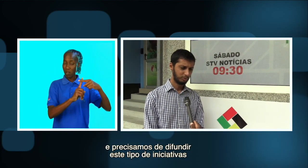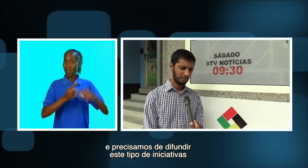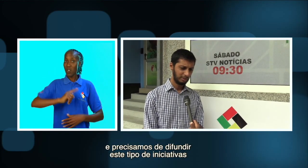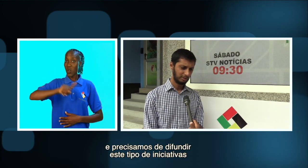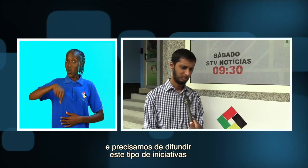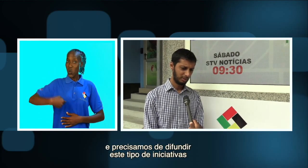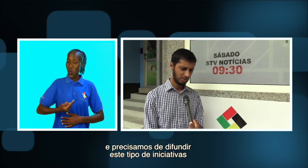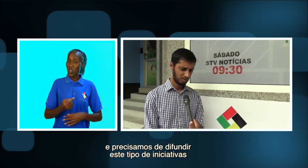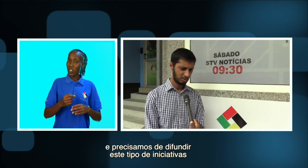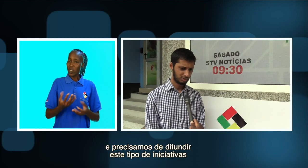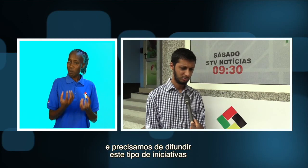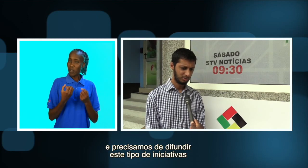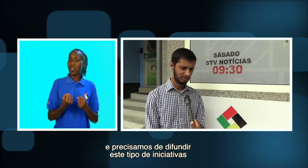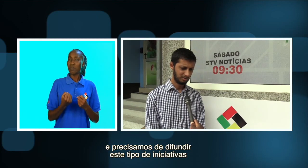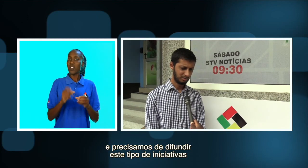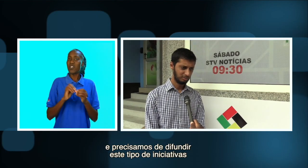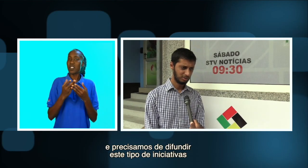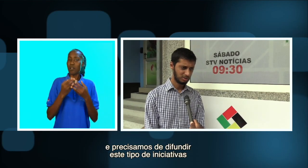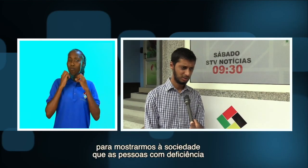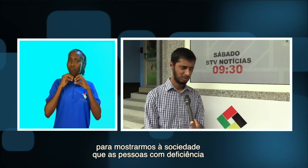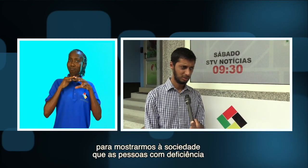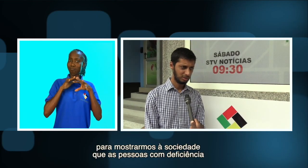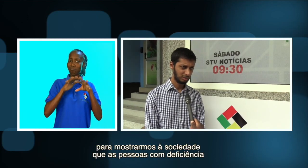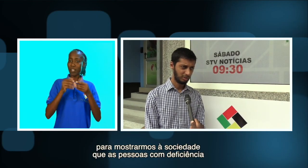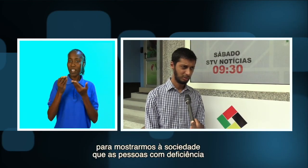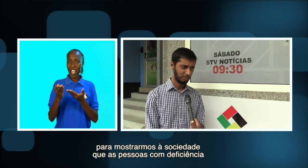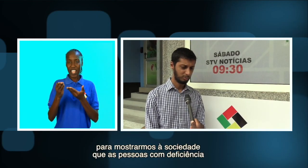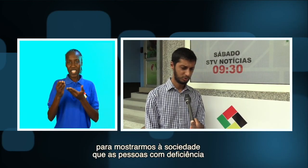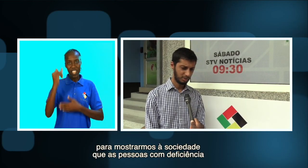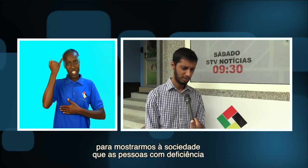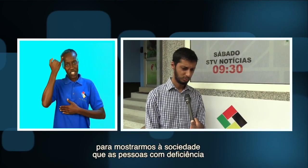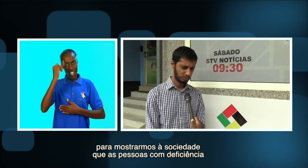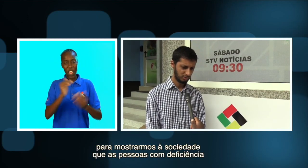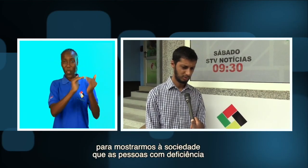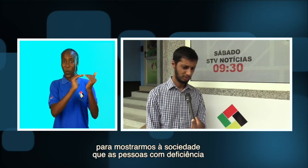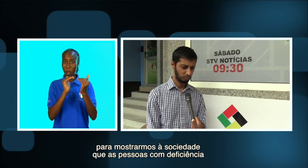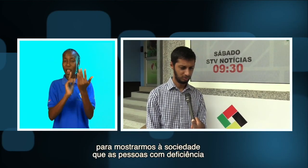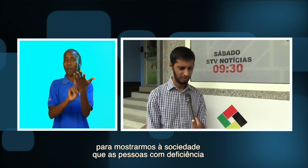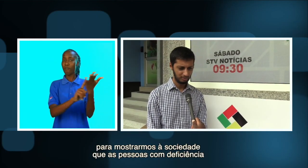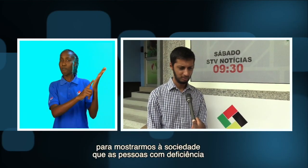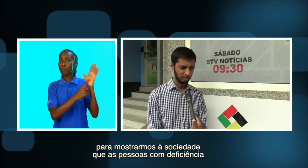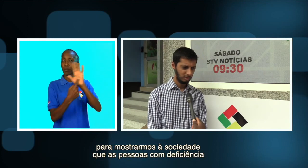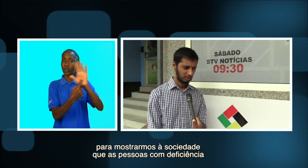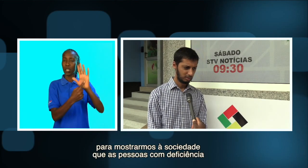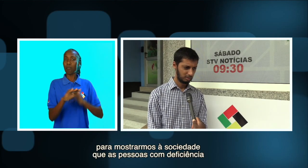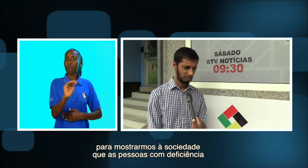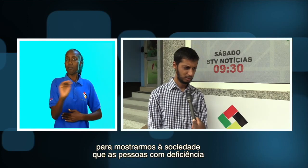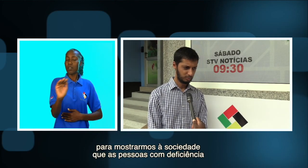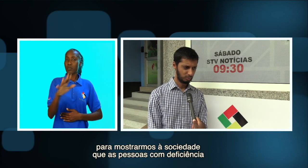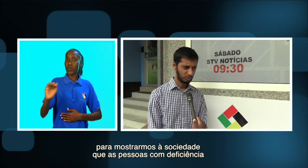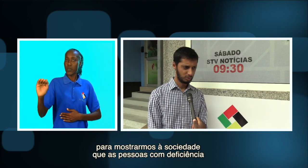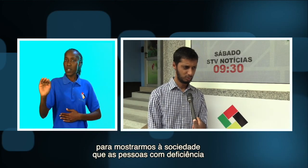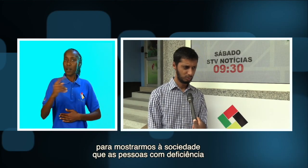difundir ainda mais este tipo de iniciativas e também para mostrarmos à sociedade que